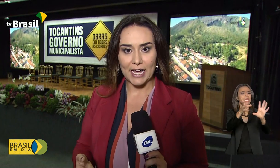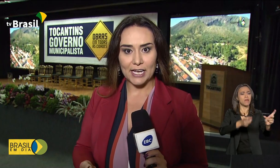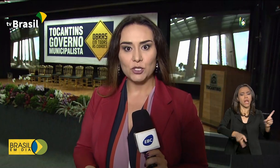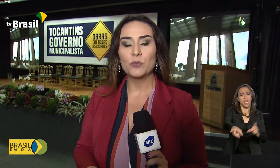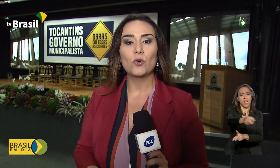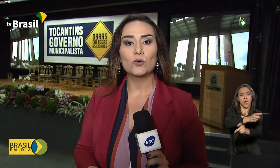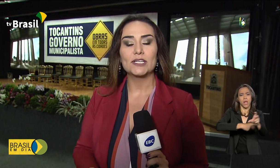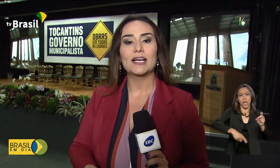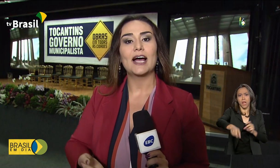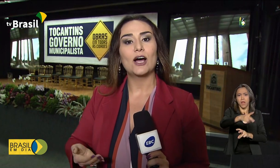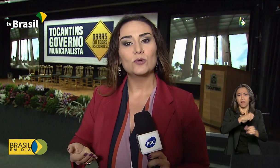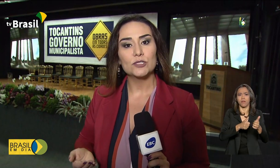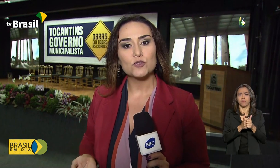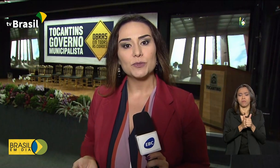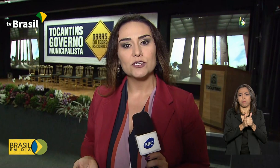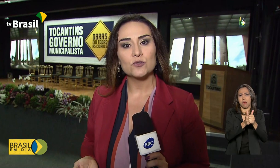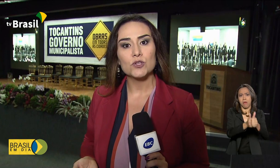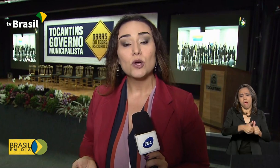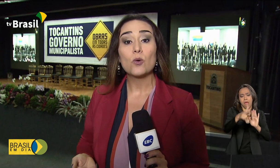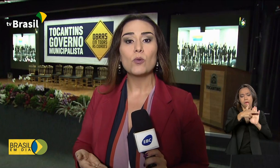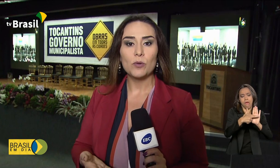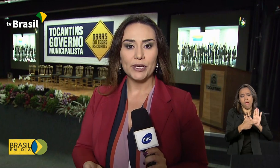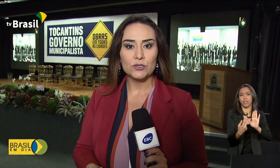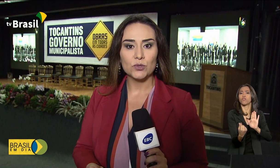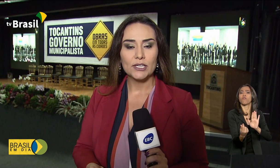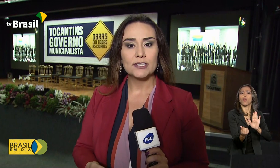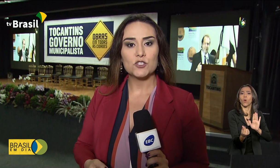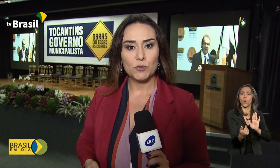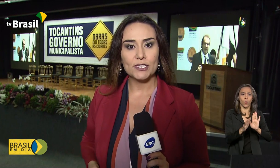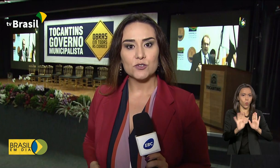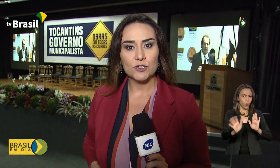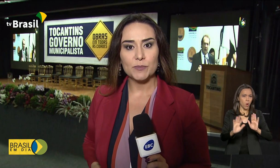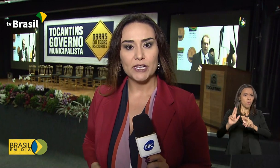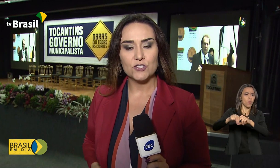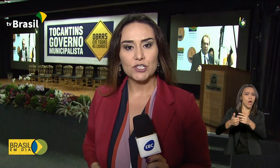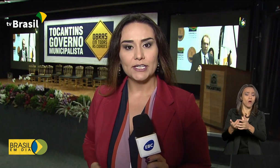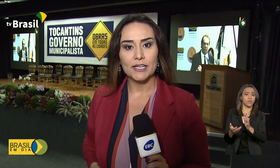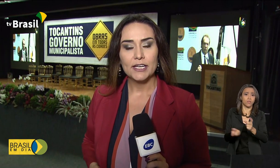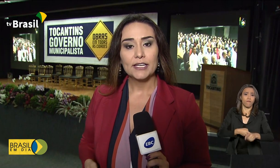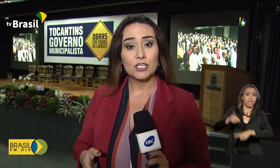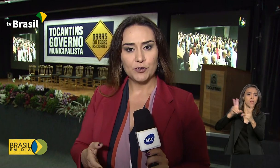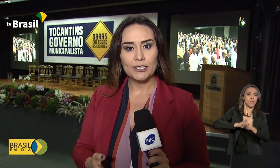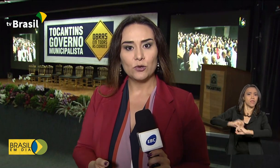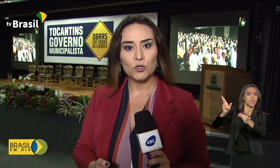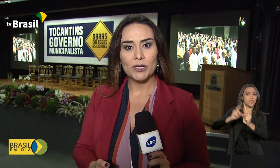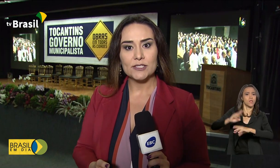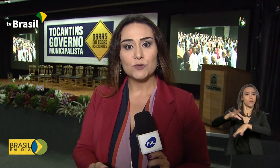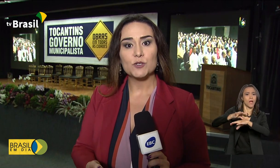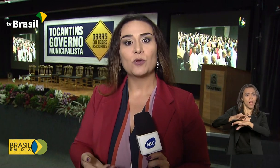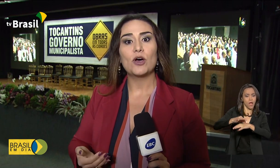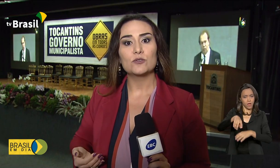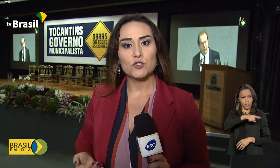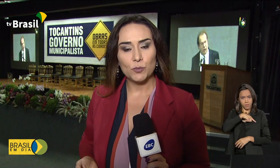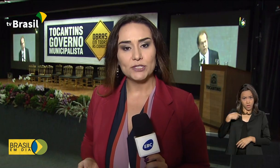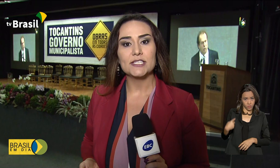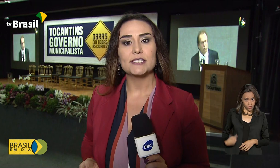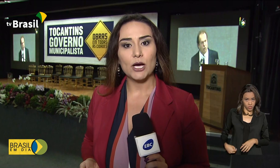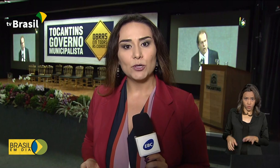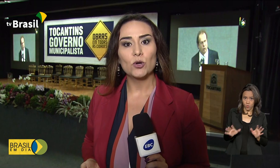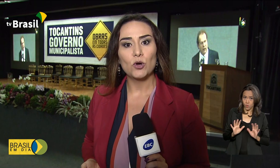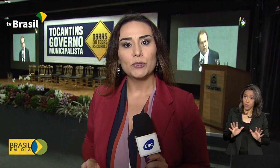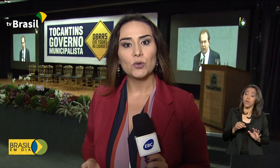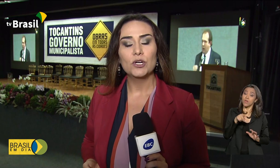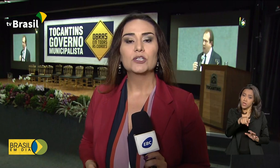tabelar a carne por conta da alta dos preços com o aumento das exportações para a China. E defendeu que o Brasil explore o seu